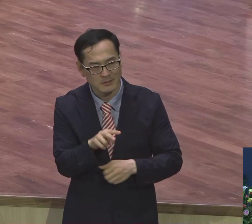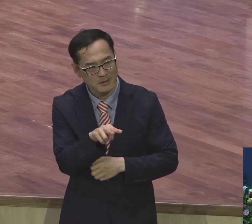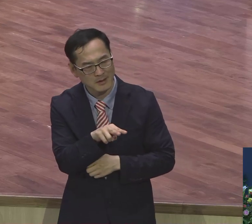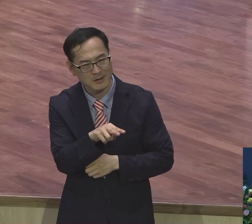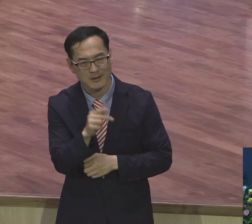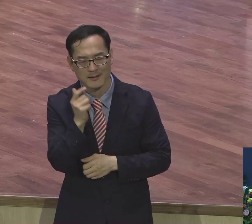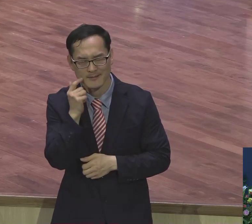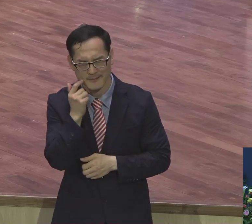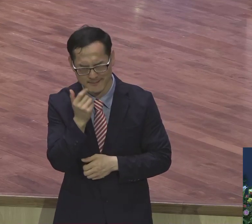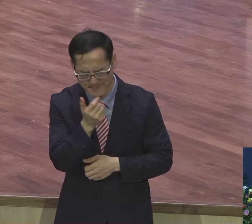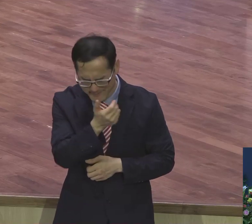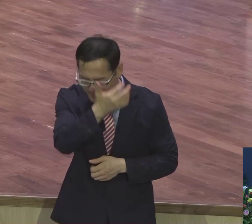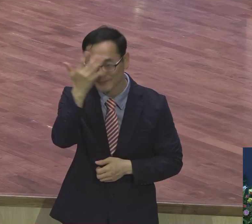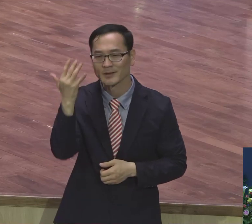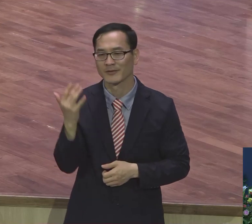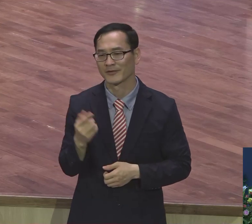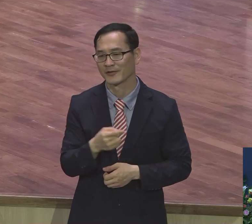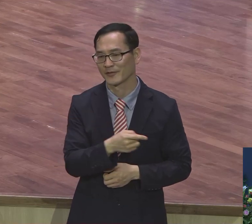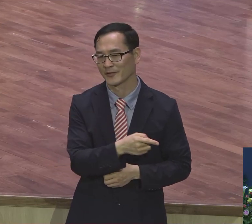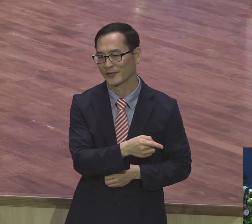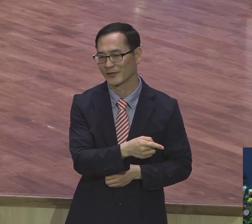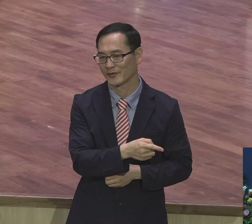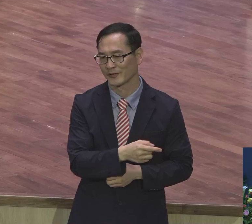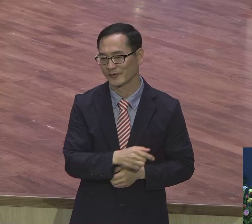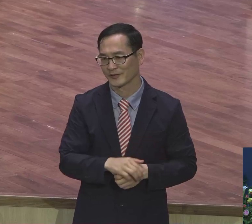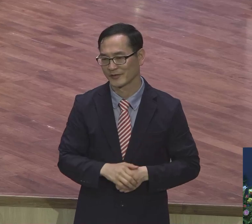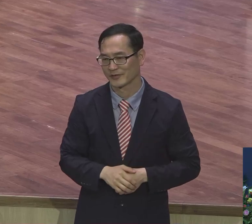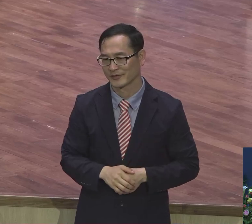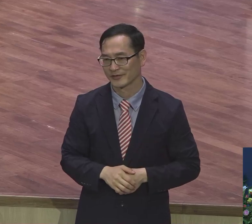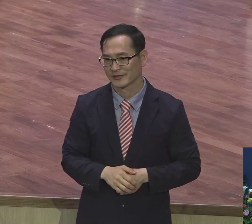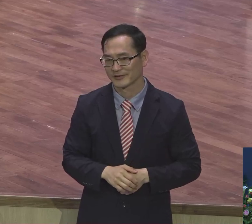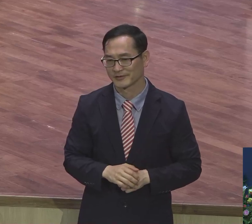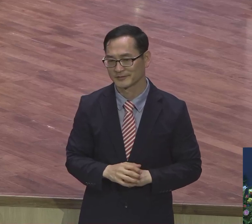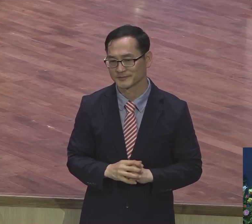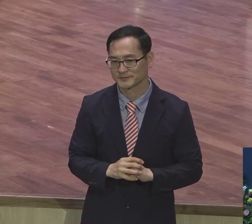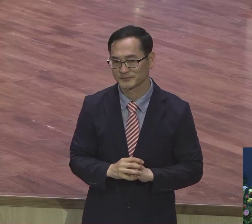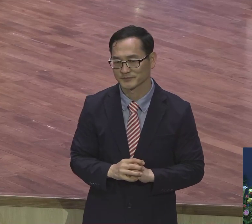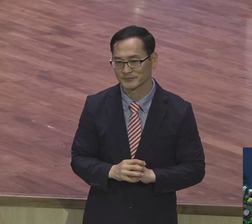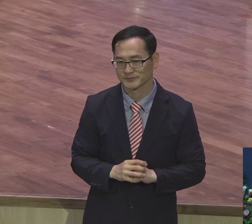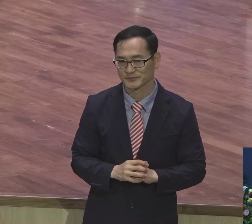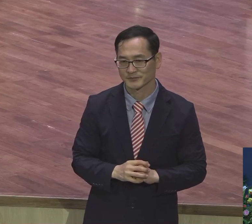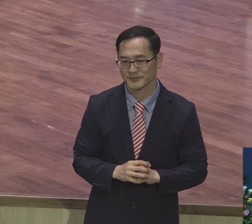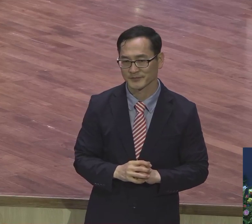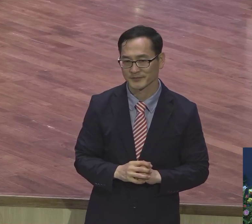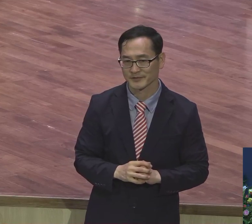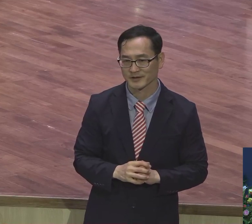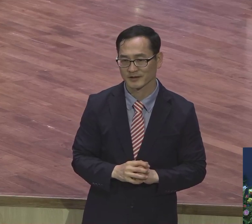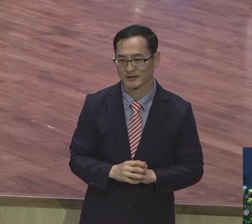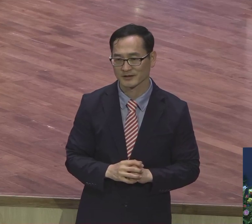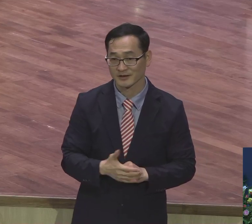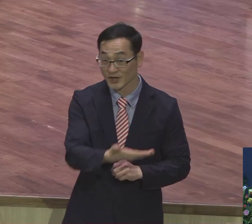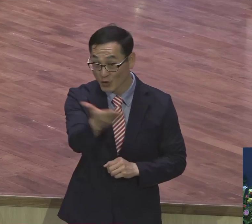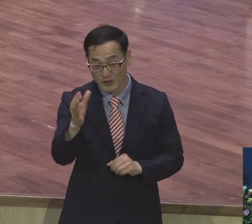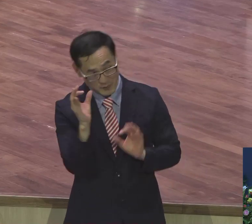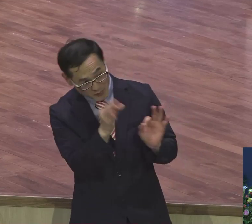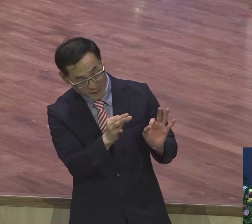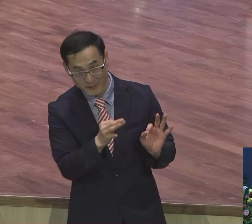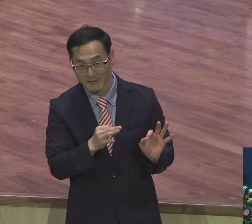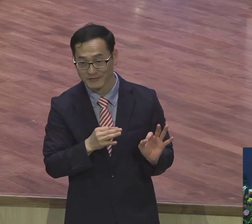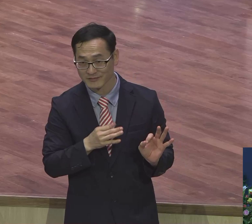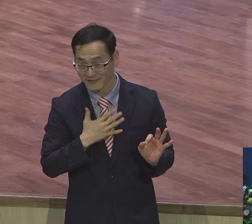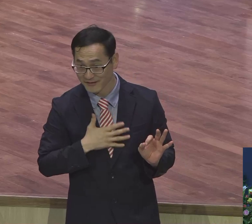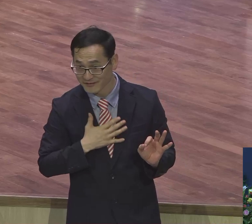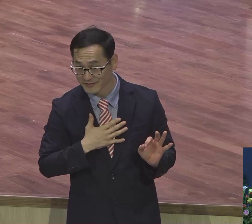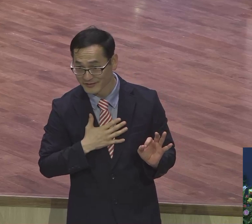복음을 전하는 모습. 아름다워요. 아마 여러분들도 그걸 느낄 거예요. 성인의 사람이라면 느낄 거예요. 여러분